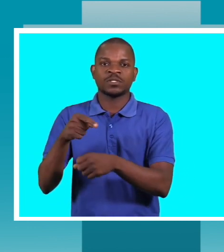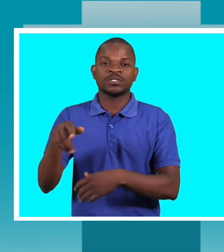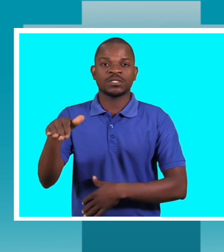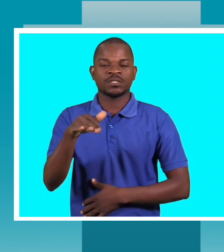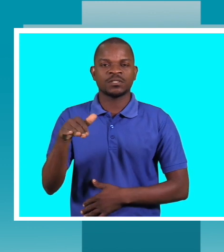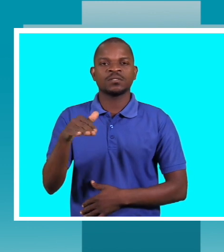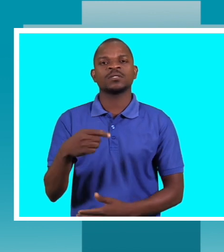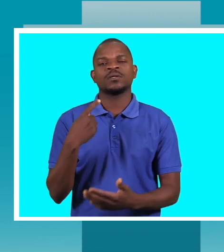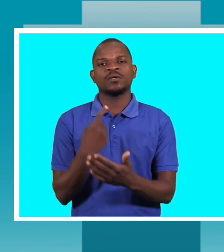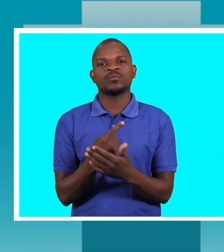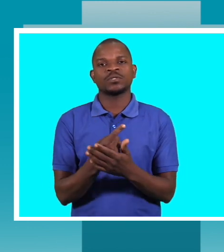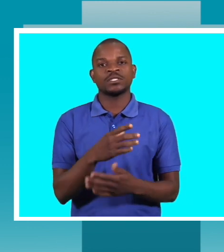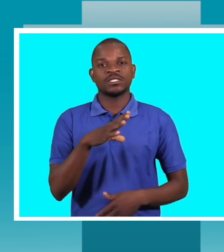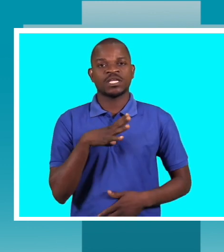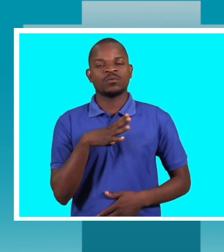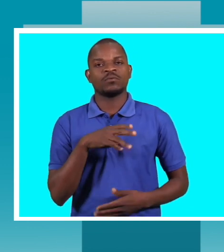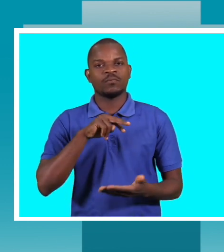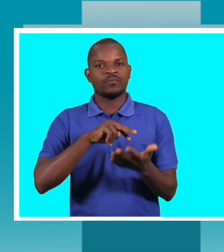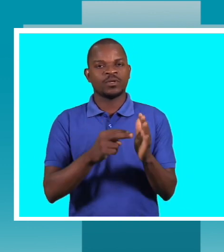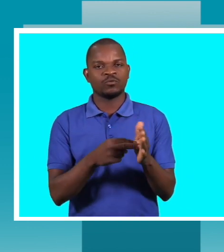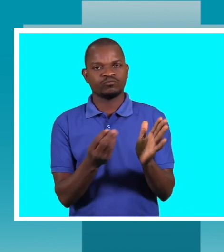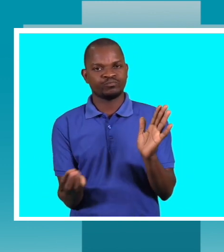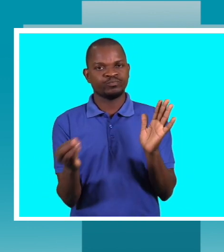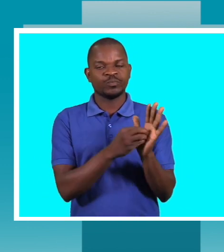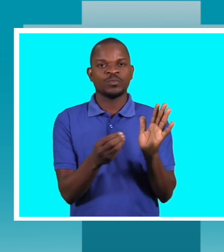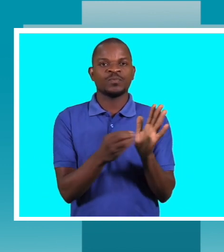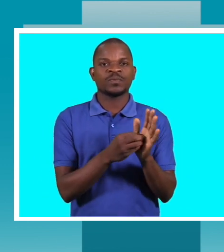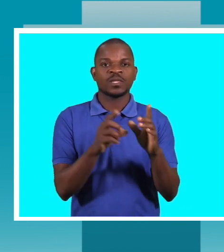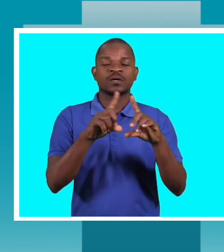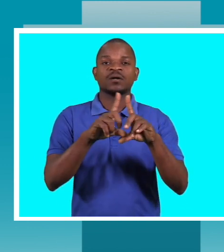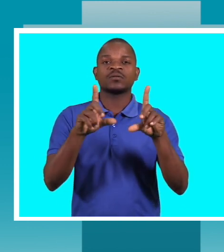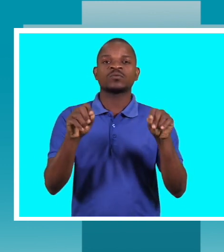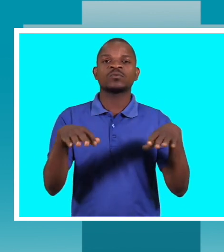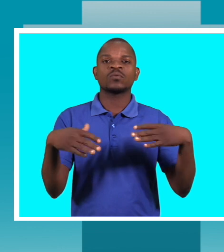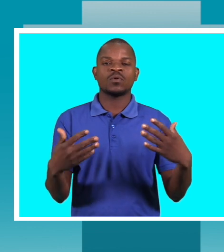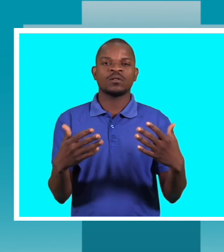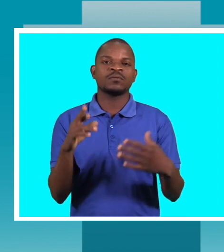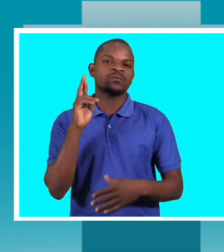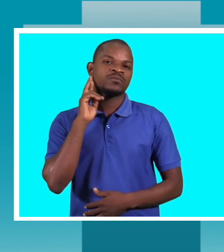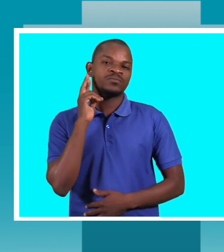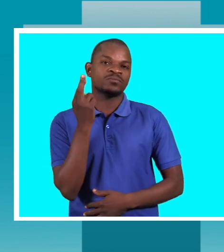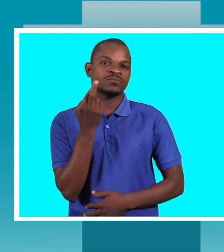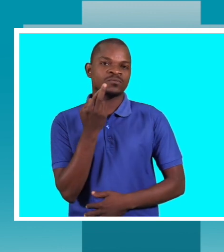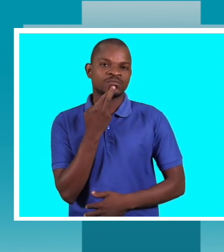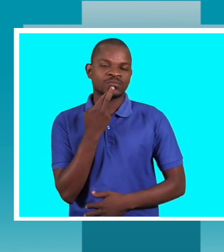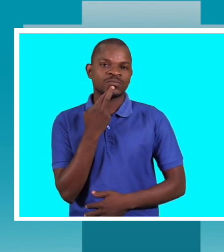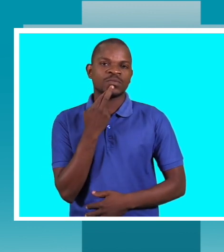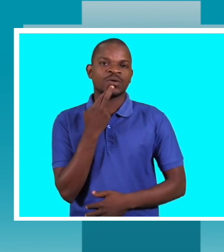nos seus planos ações que respondem efetivamente a questões